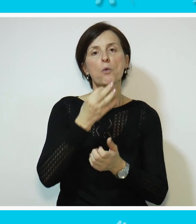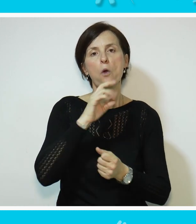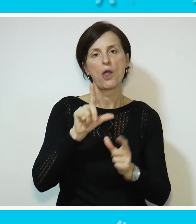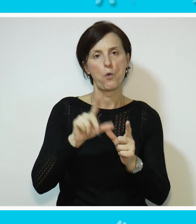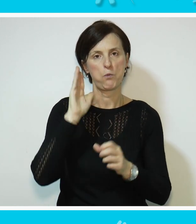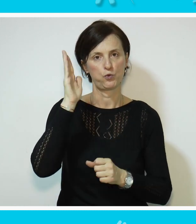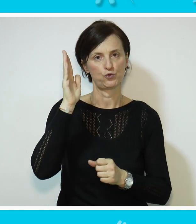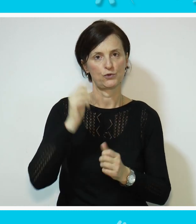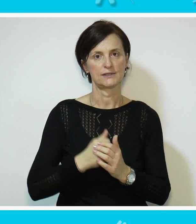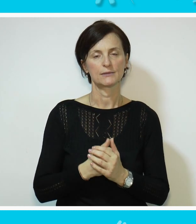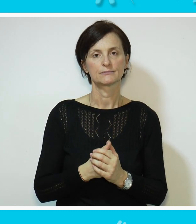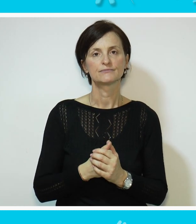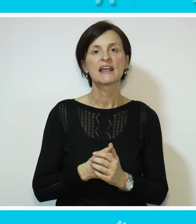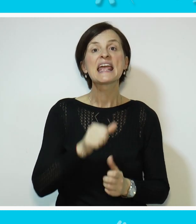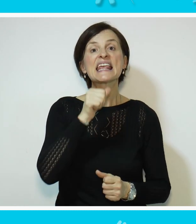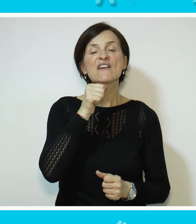bit ću bolje u budućnosti.